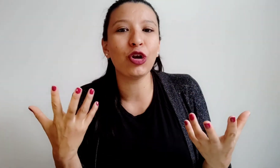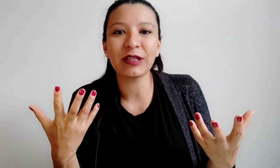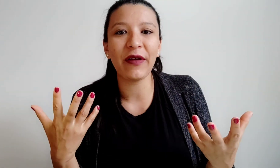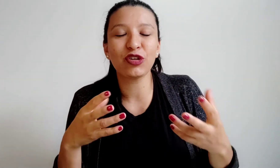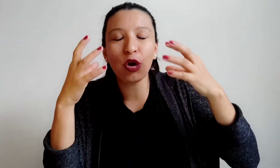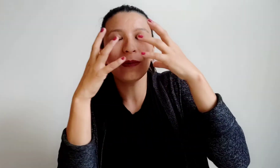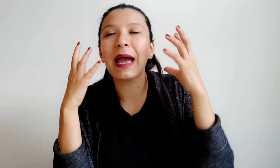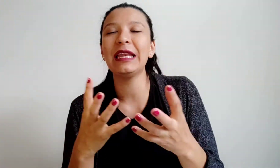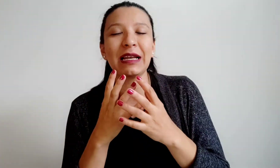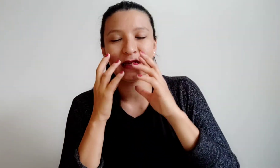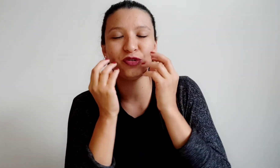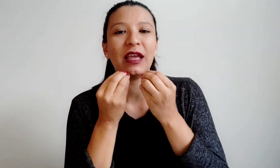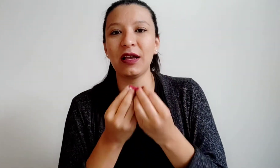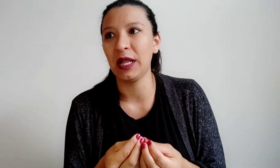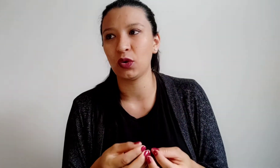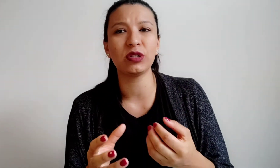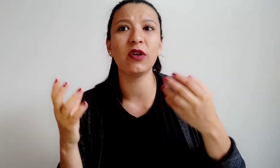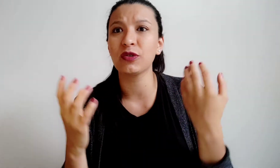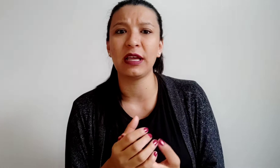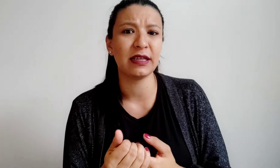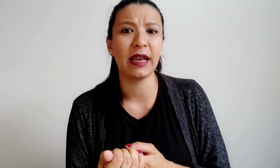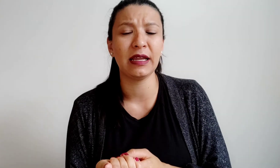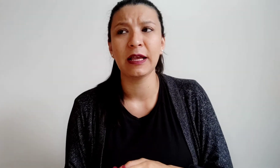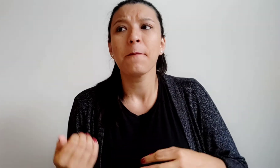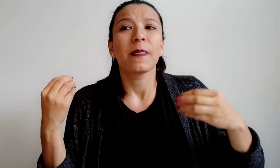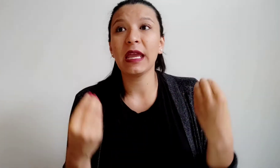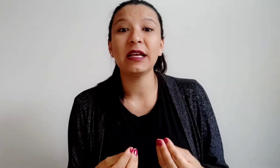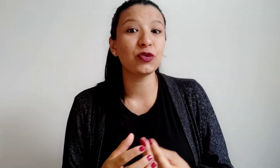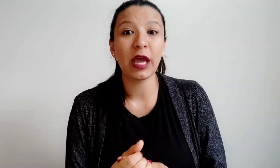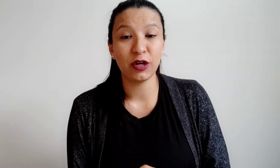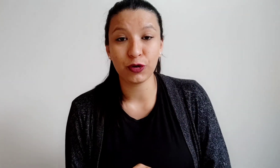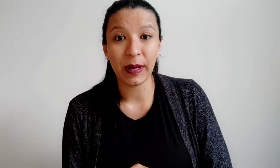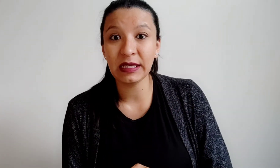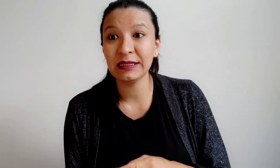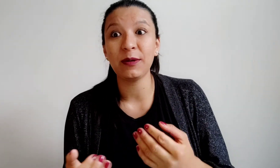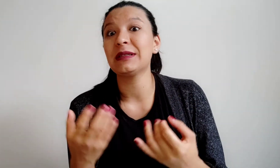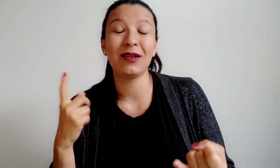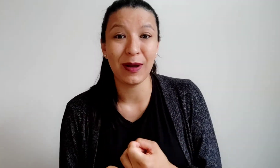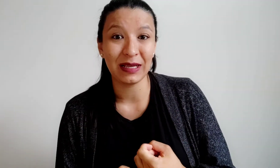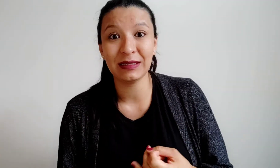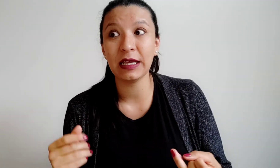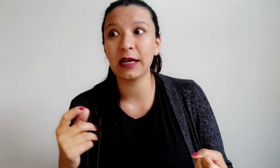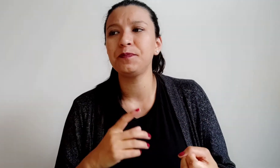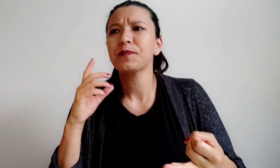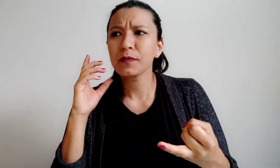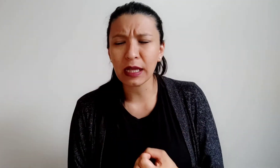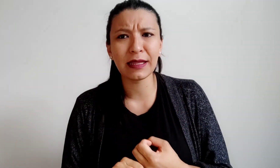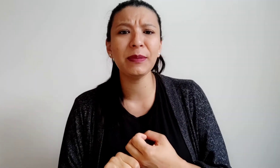lo saben, solo imaginarse en ustedes hablando, o si lo que ustedes quieren es ir a estudiar en otro país, tal vez hacer una maestría, tal vez